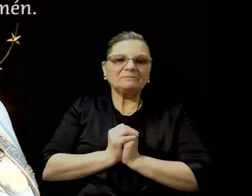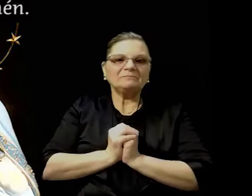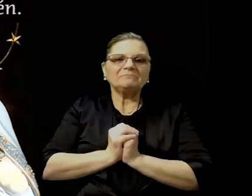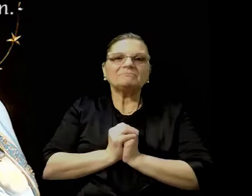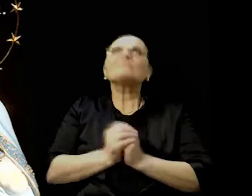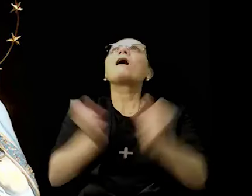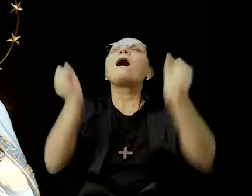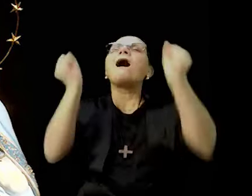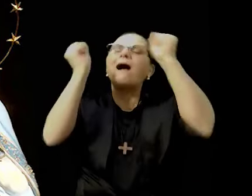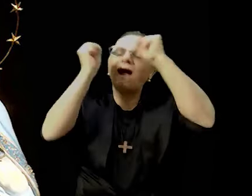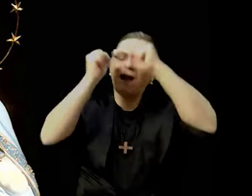Amén.